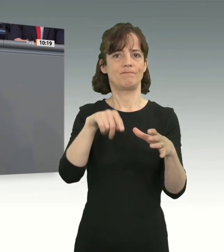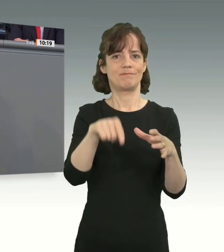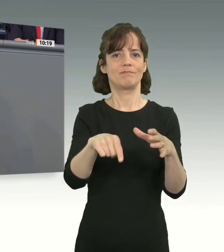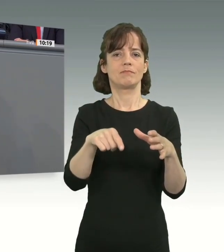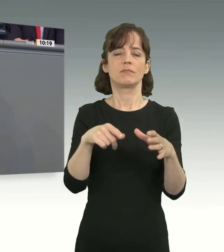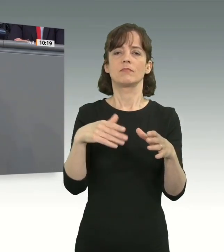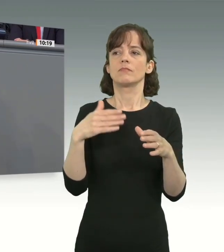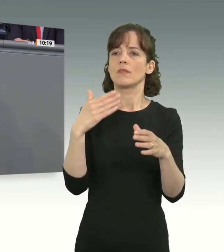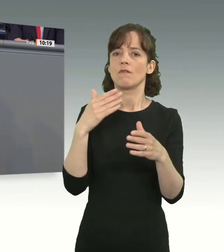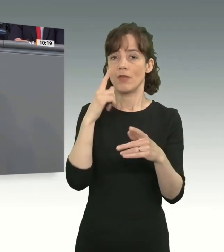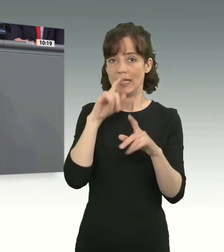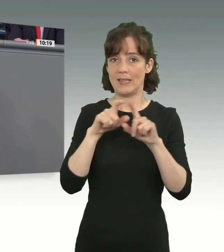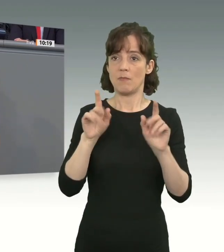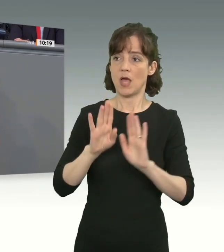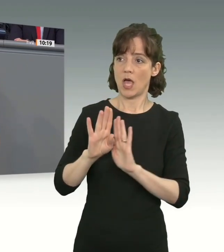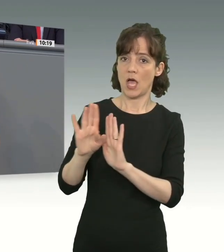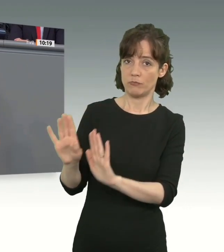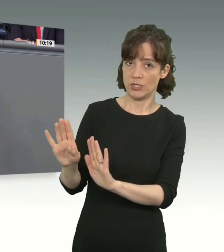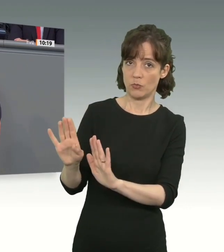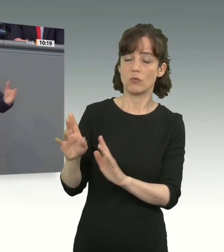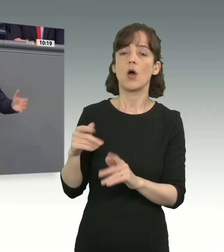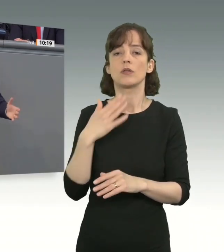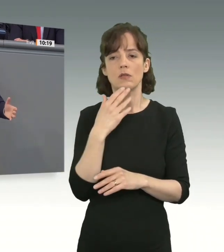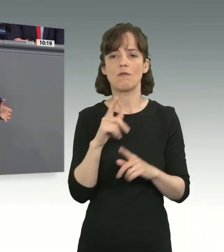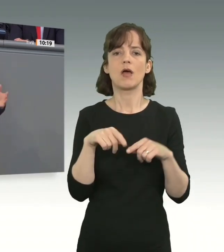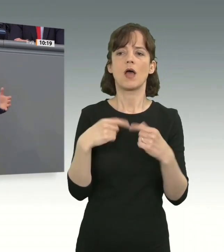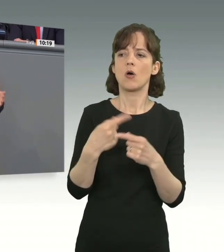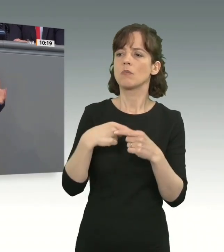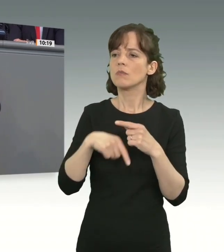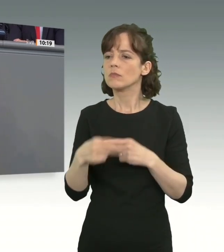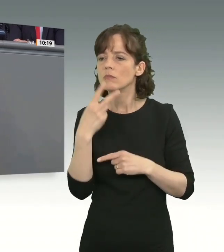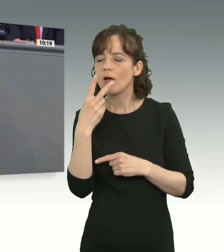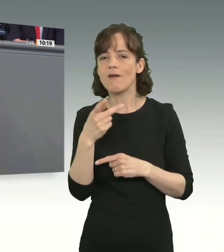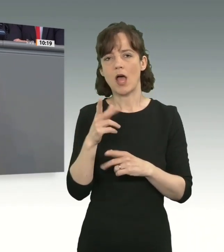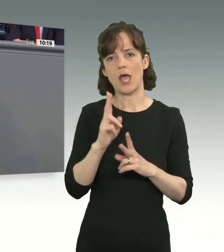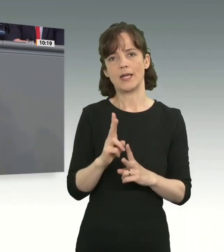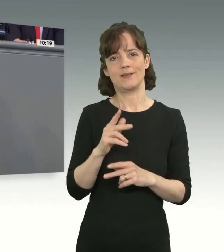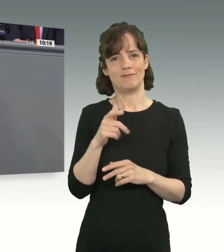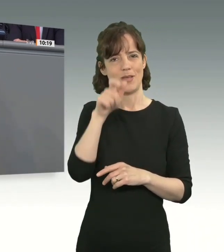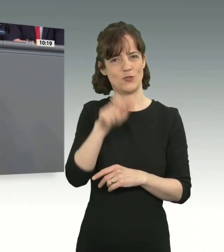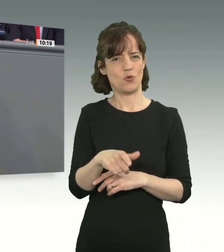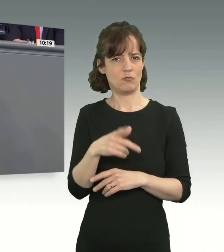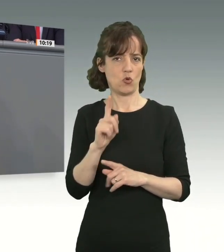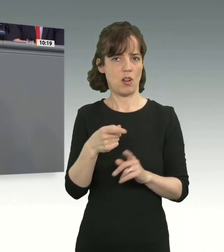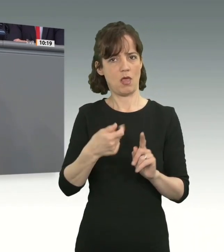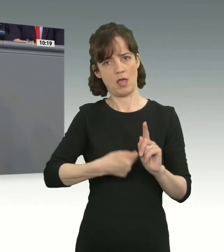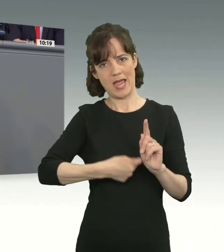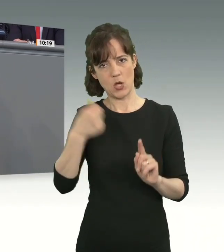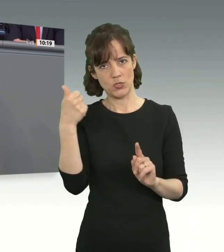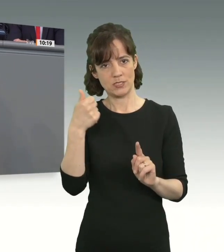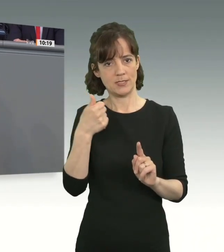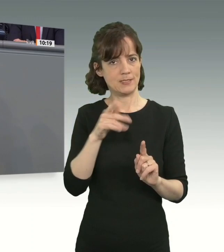betreten können, die nicht zum Zimmer des Abzuschiebenden gehören. Auch etwas, das wir schon seit Jahren fordern. Und die Spitze?